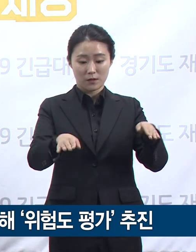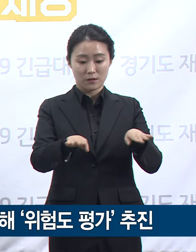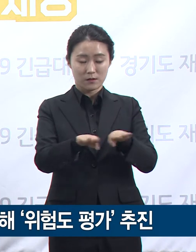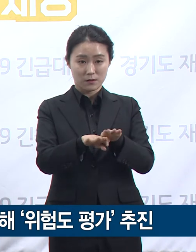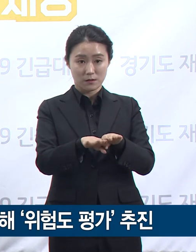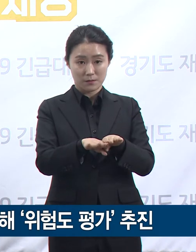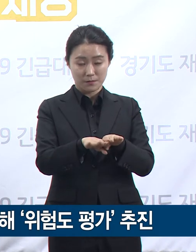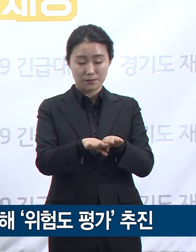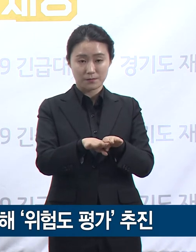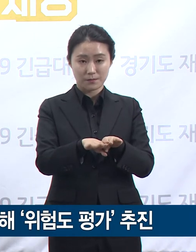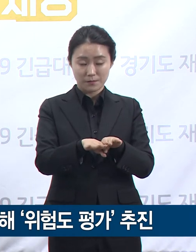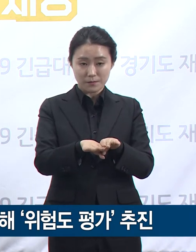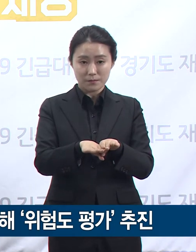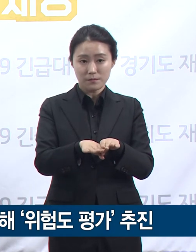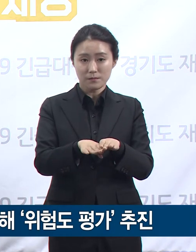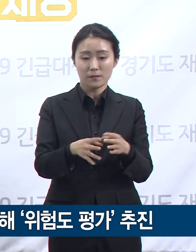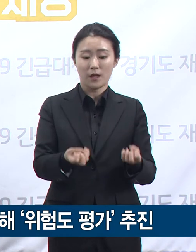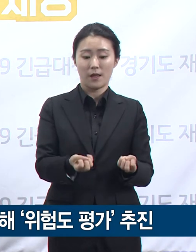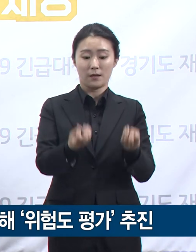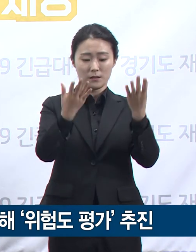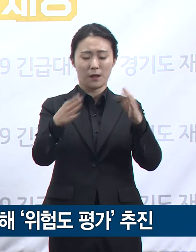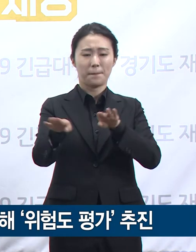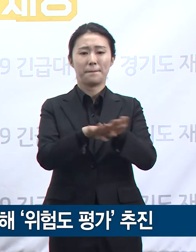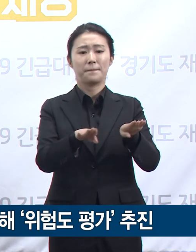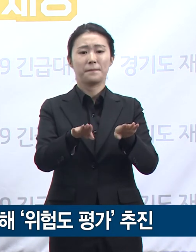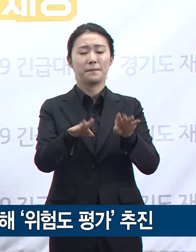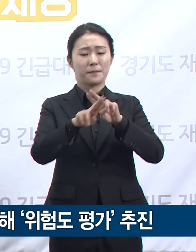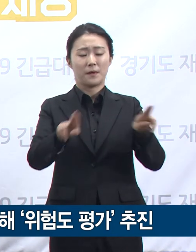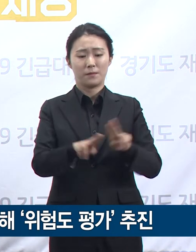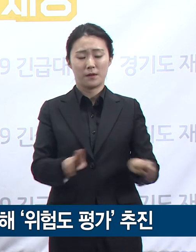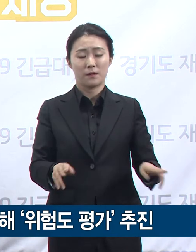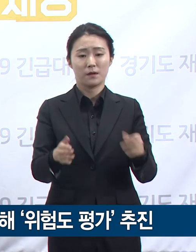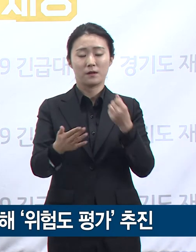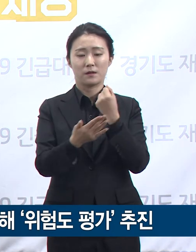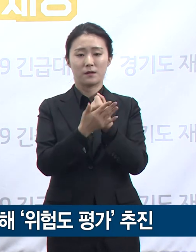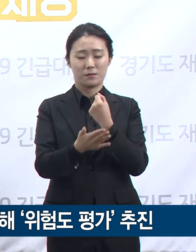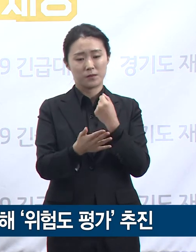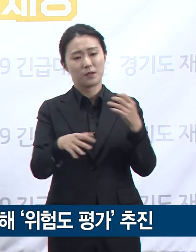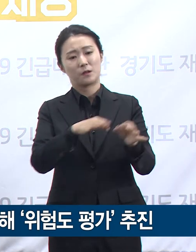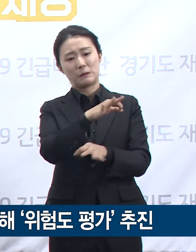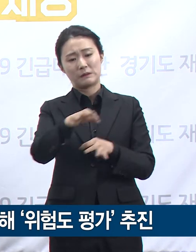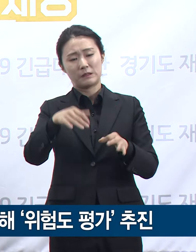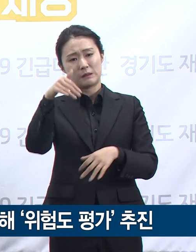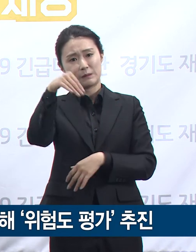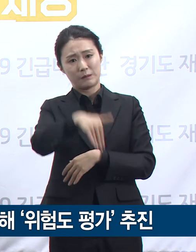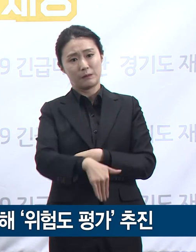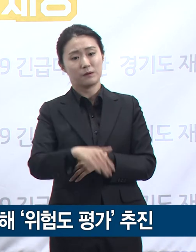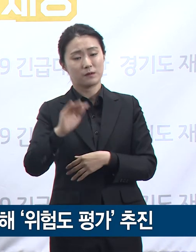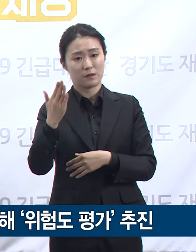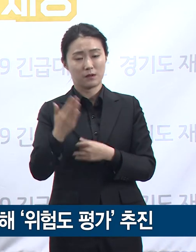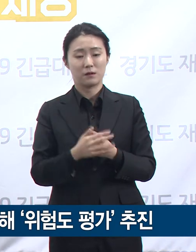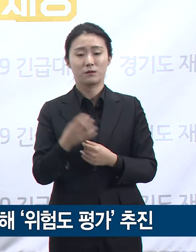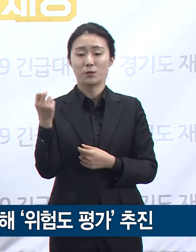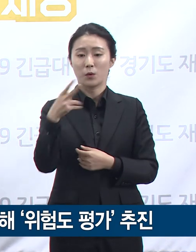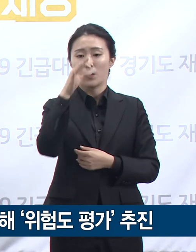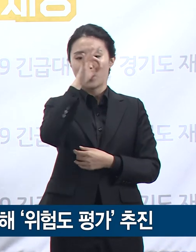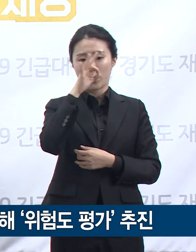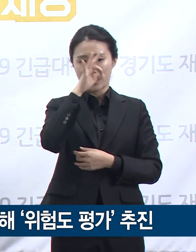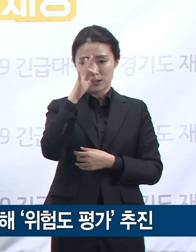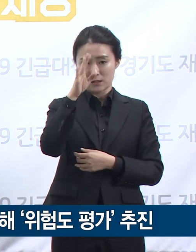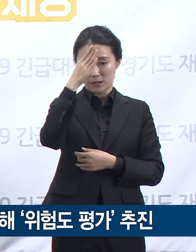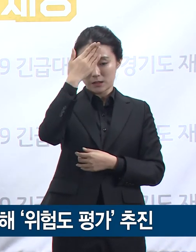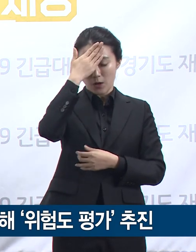지난해 아프리카 돼지열병부터 현재 코로나19까지 10여 개월 이상 이어진 재난 상황으로 인해